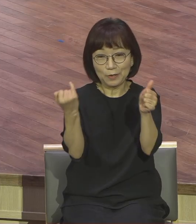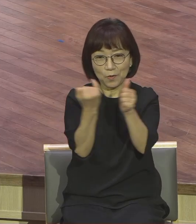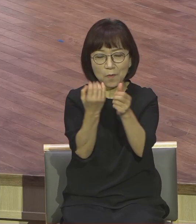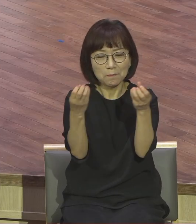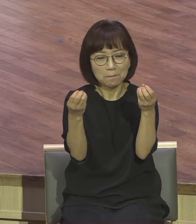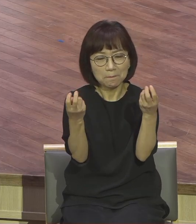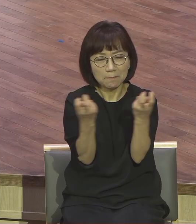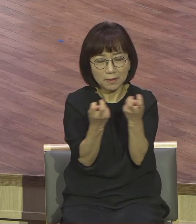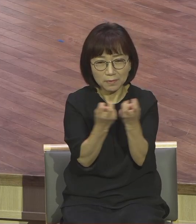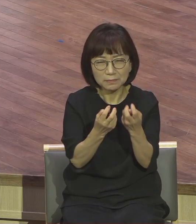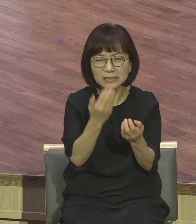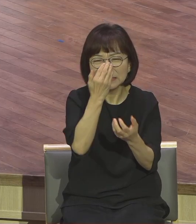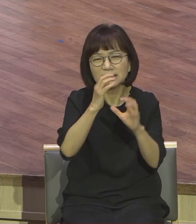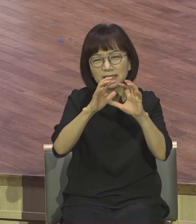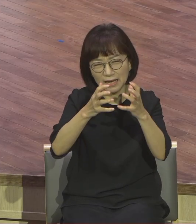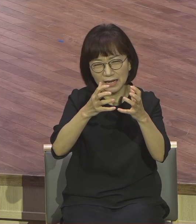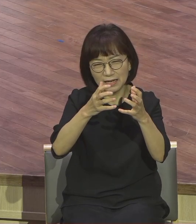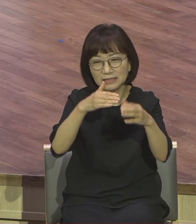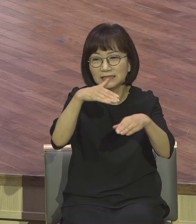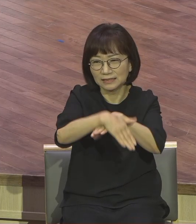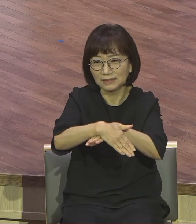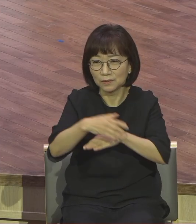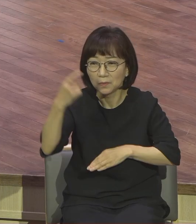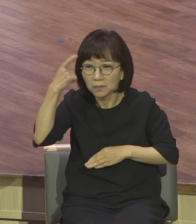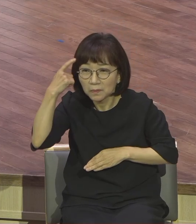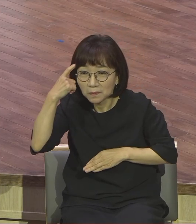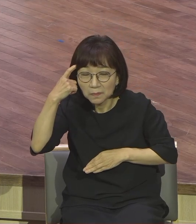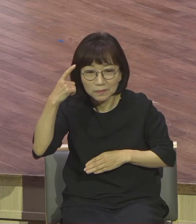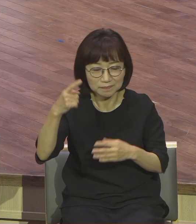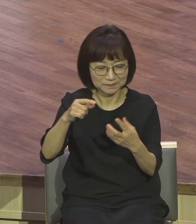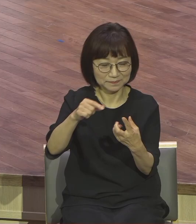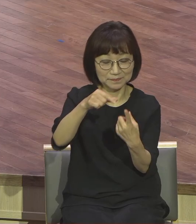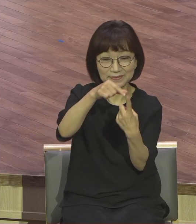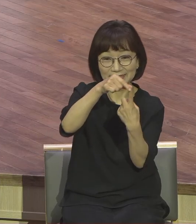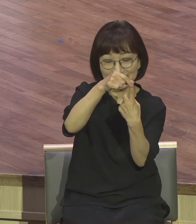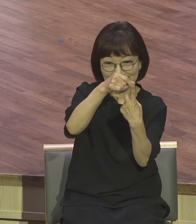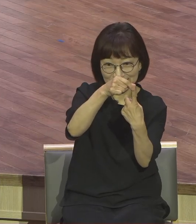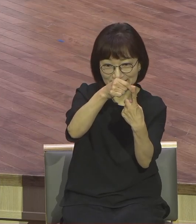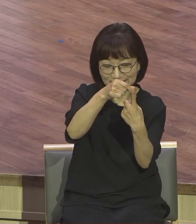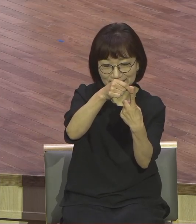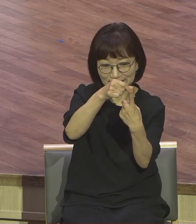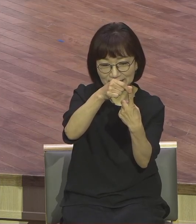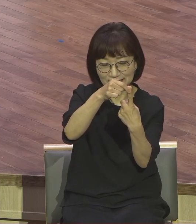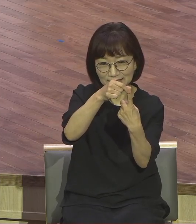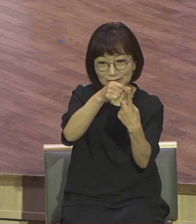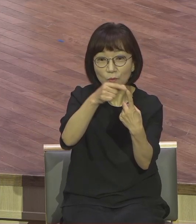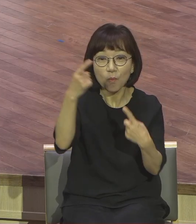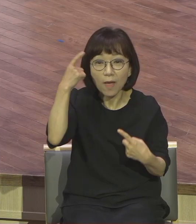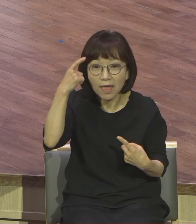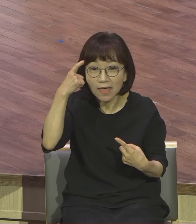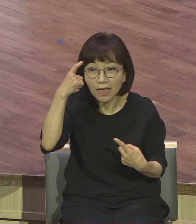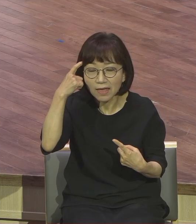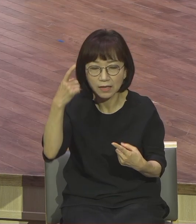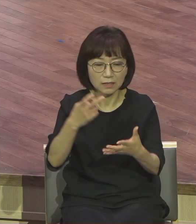이런 제도를 둔 이유가 있어요. 두 가지 이유인데 첫째는 장자의 계승입니다.